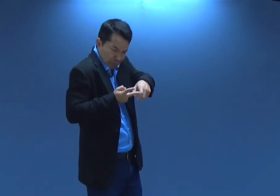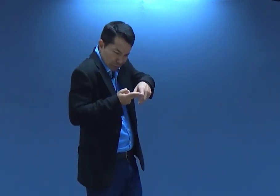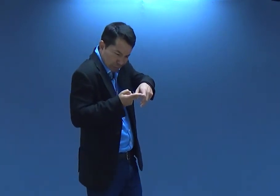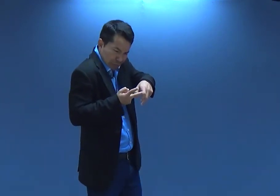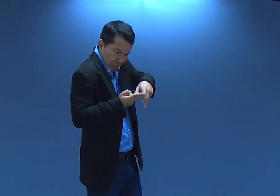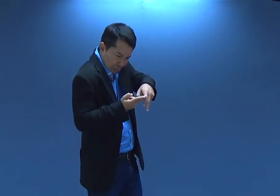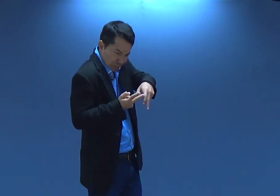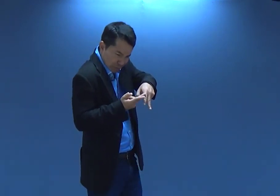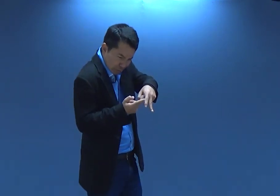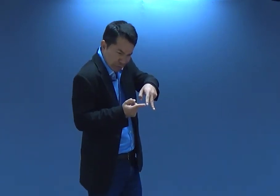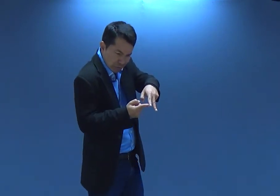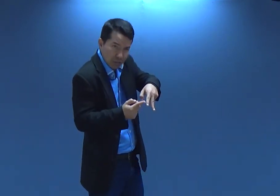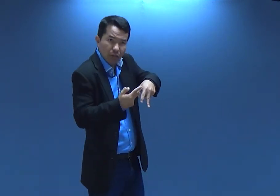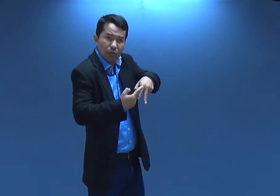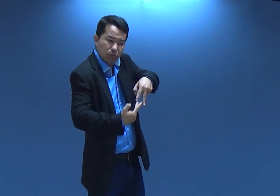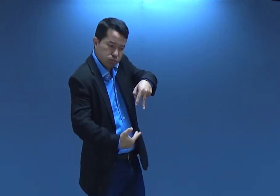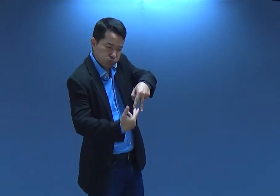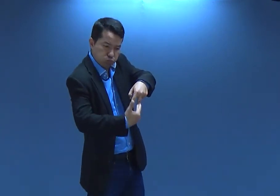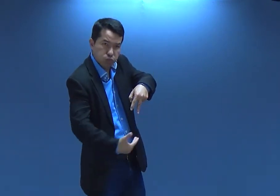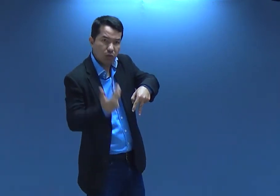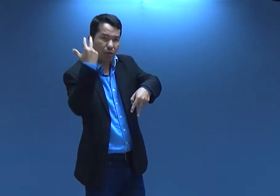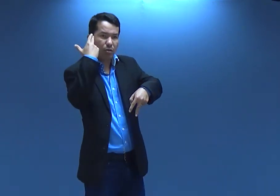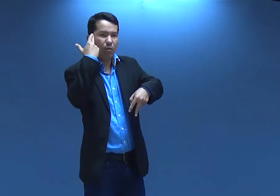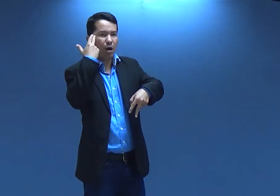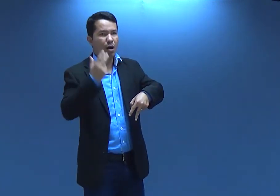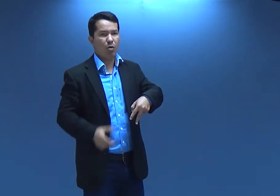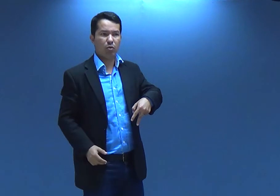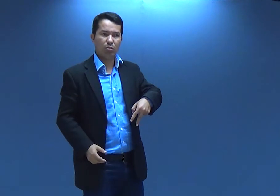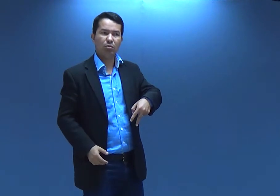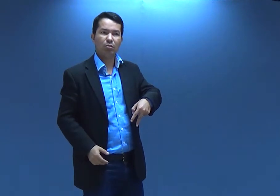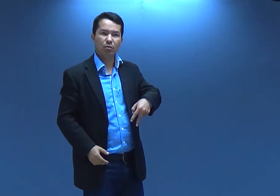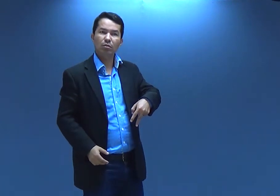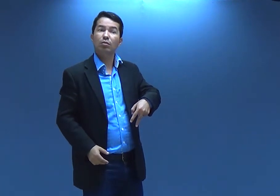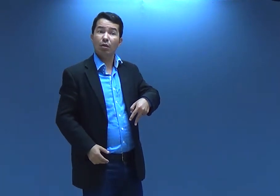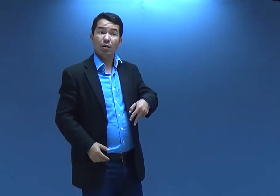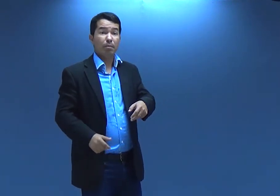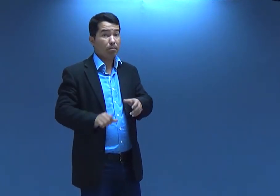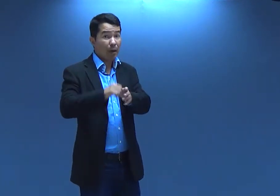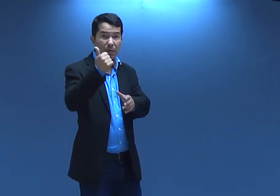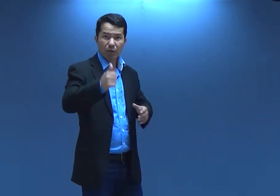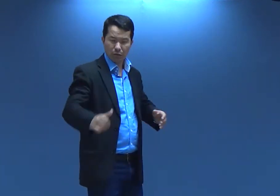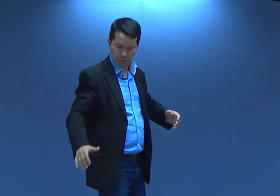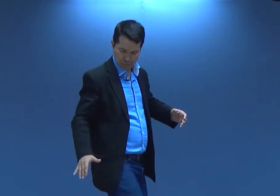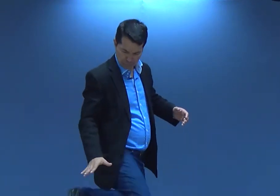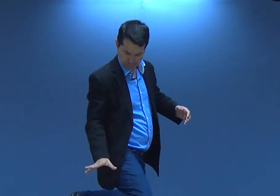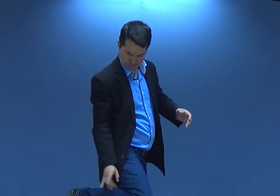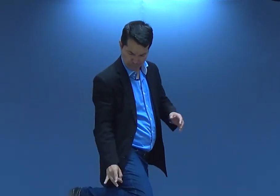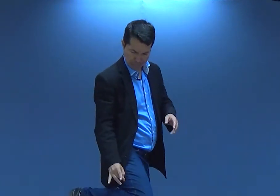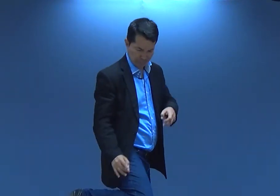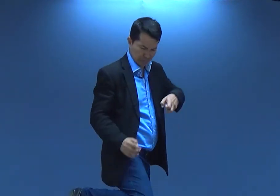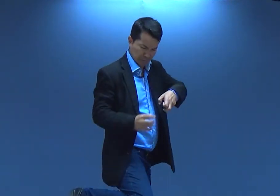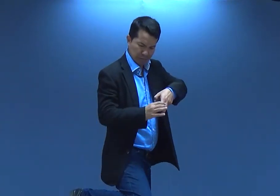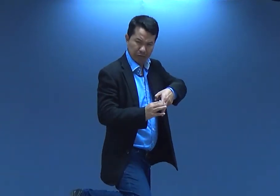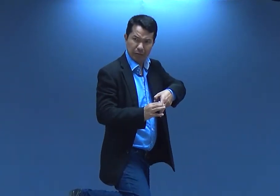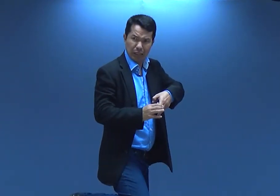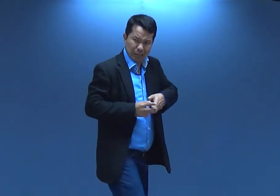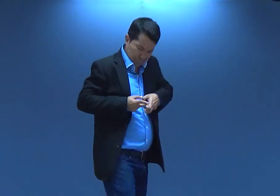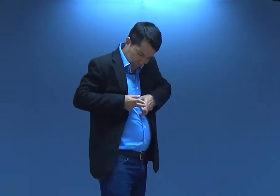pernas né e foi difícil que grudou a perna